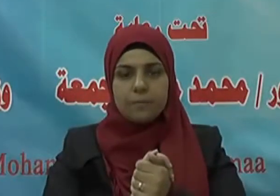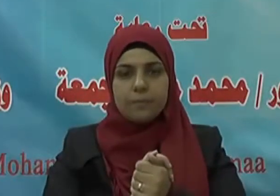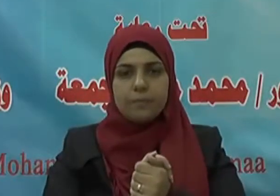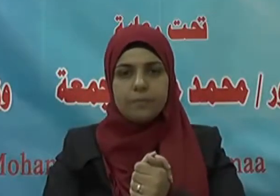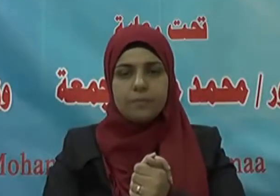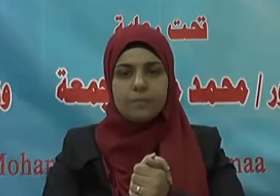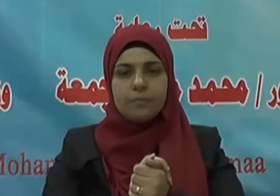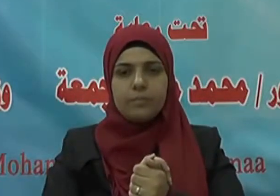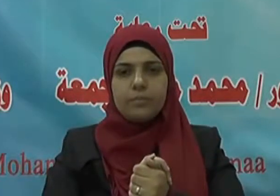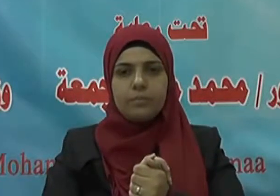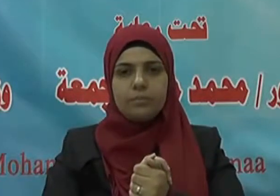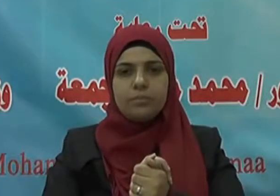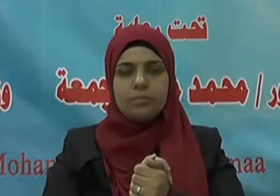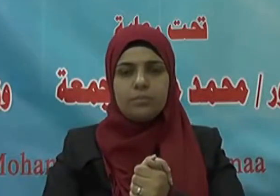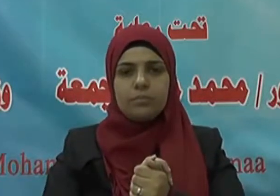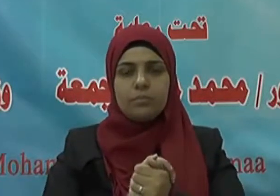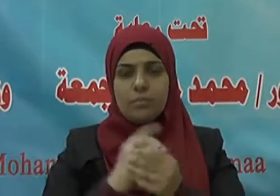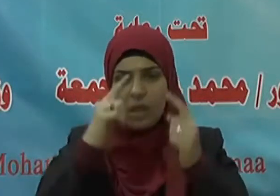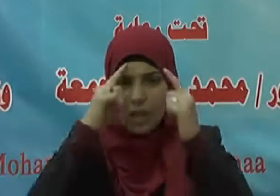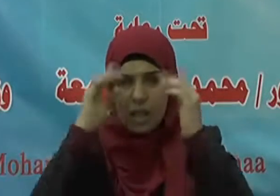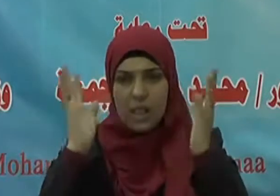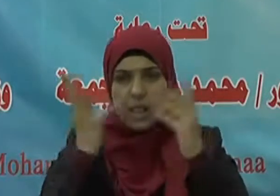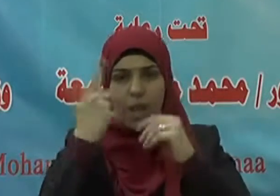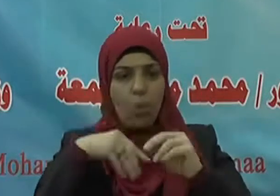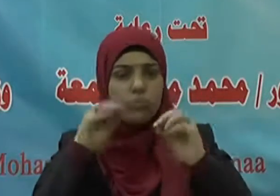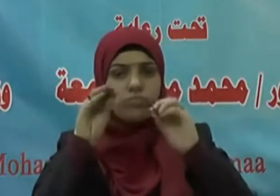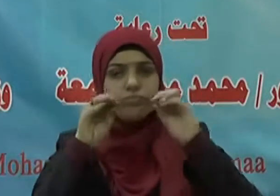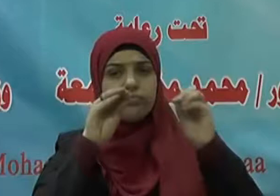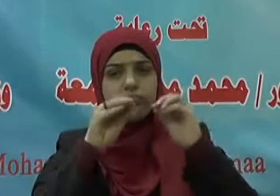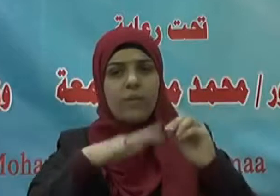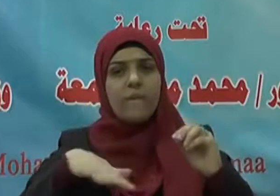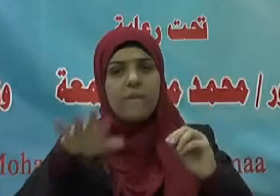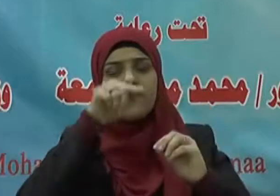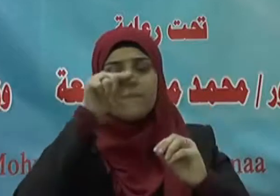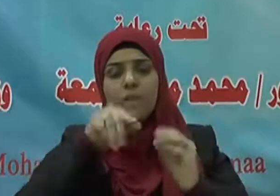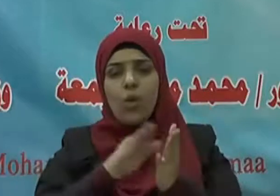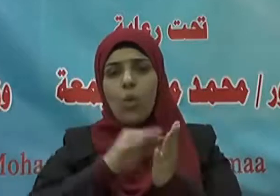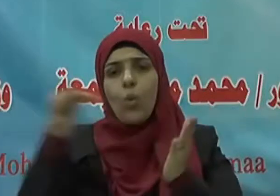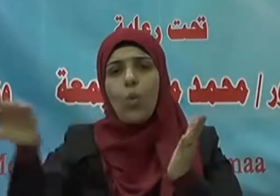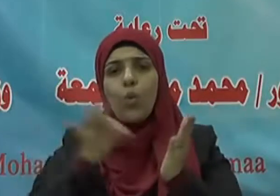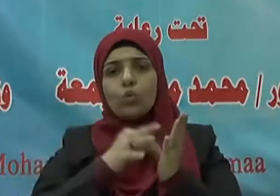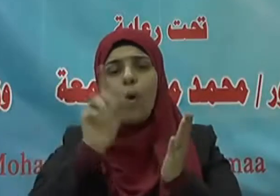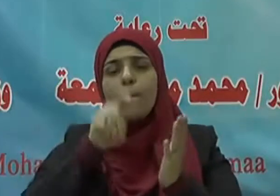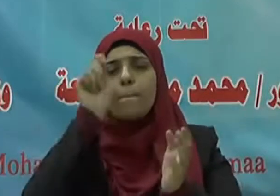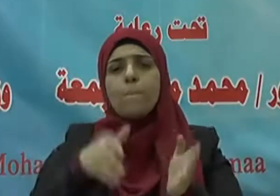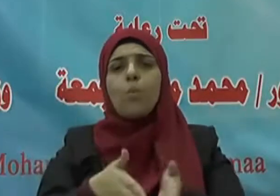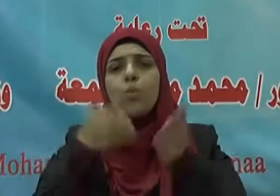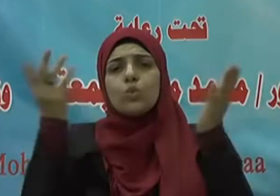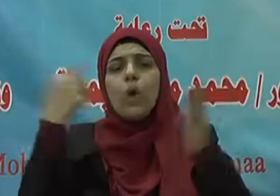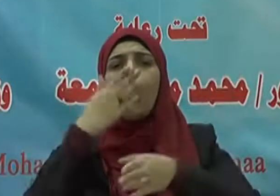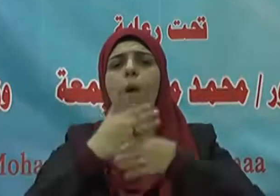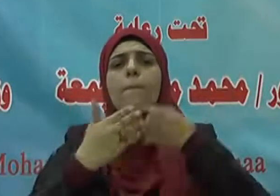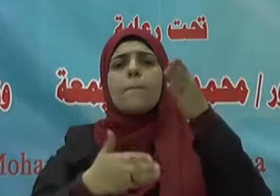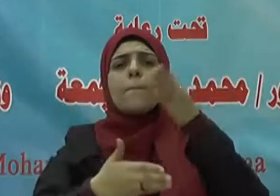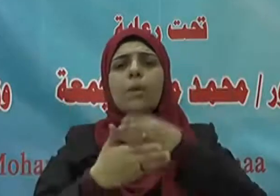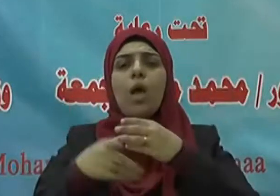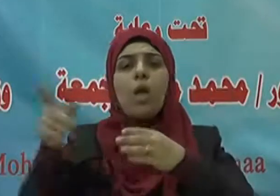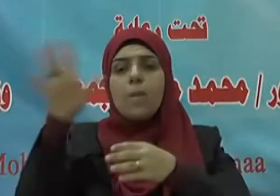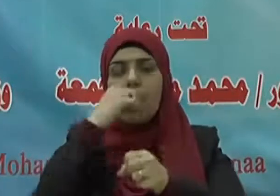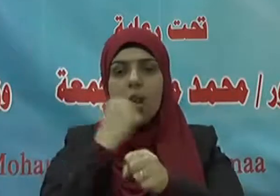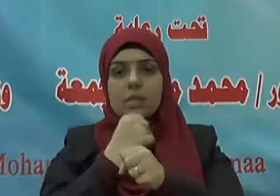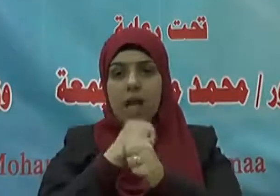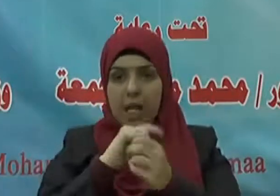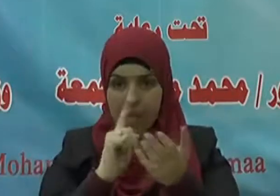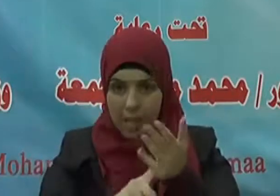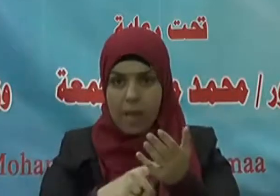أم لم ينبأ بما في صحف موسى وإبراهيم الذي